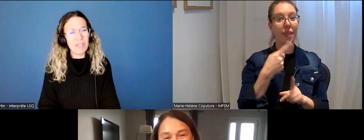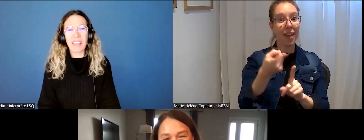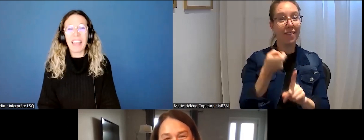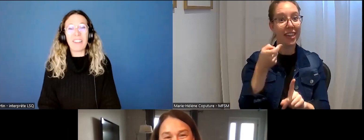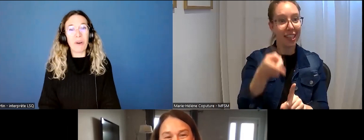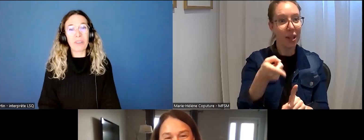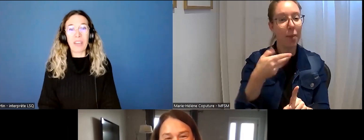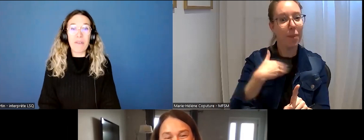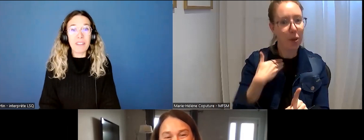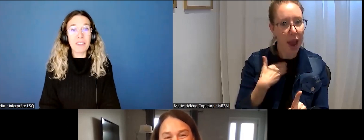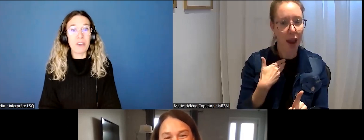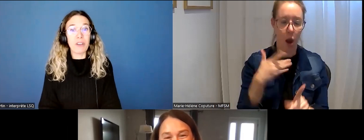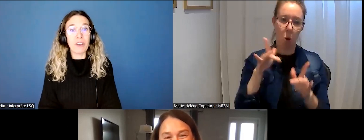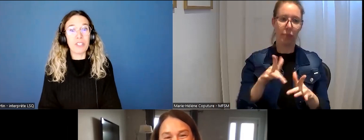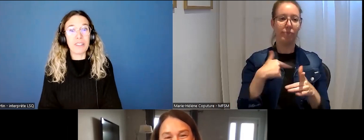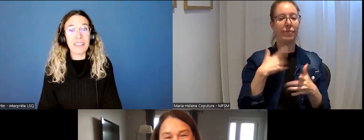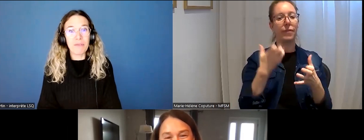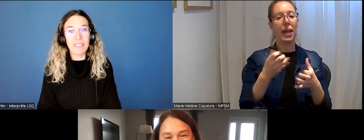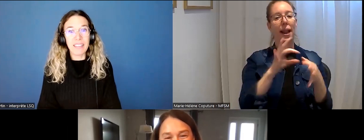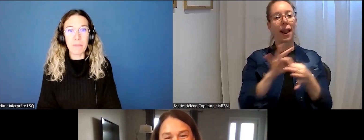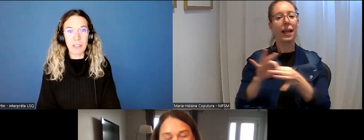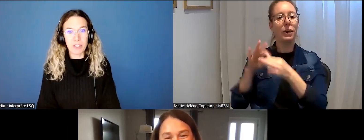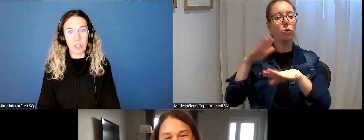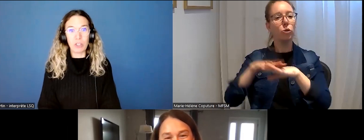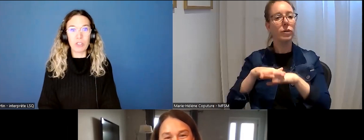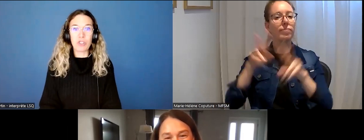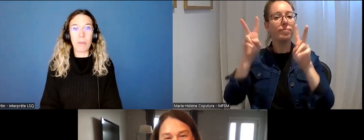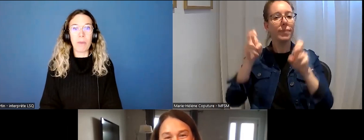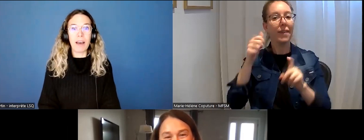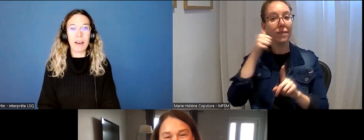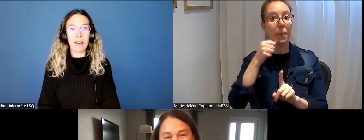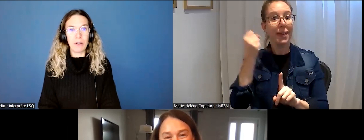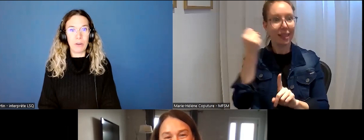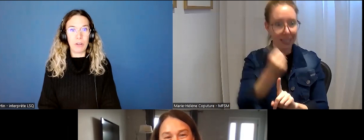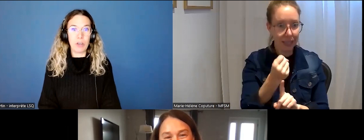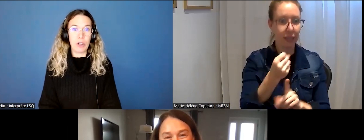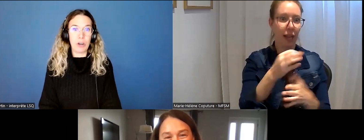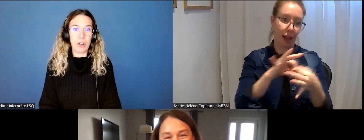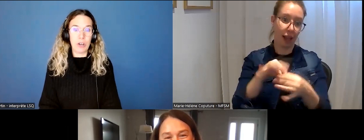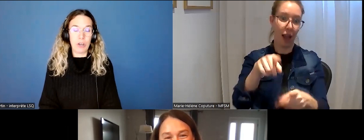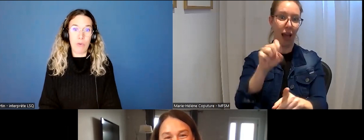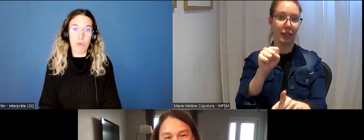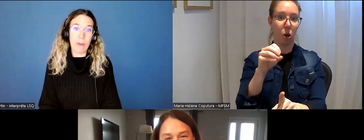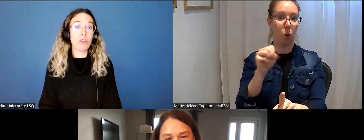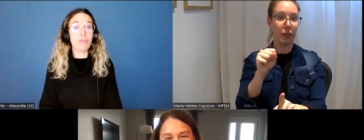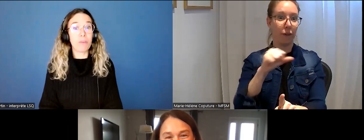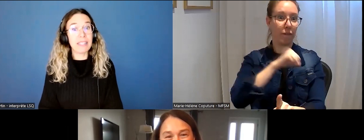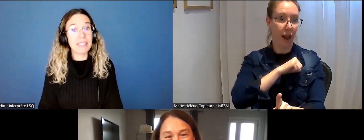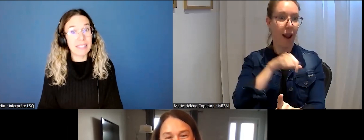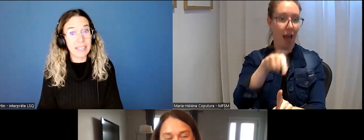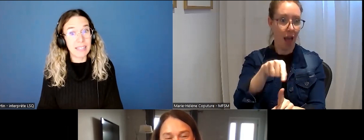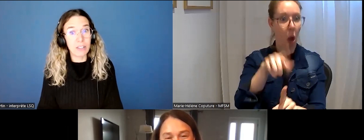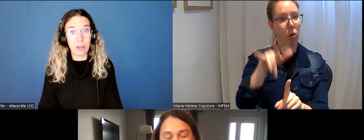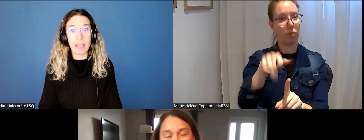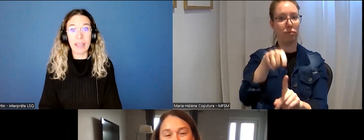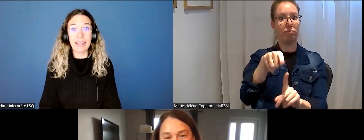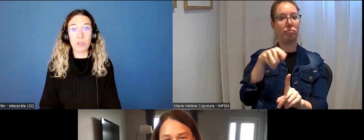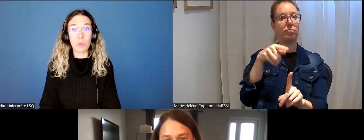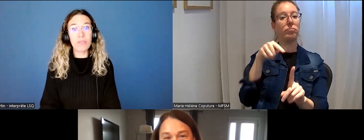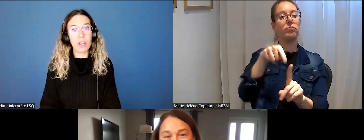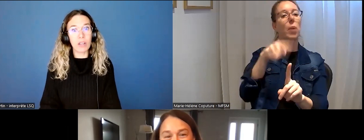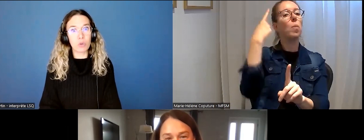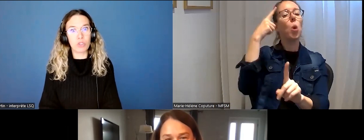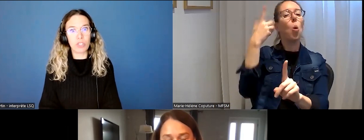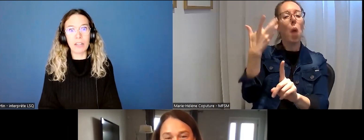Oui. Donc, en fait, j'ai été invitée parce que, justement, on veut parler de féminicides et